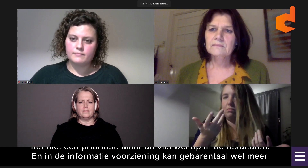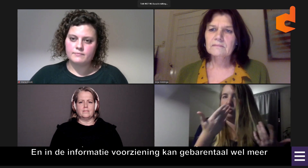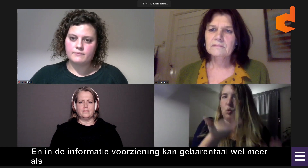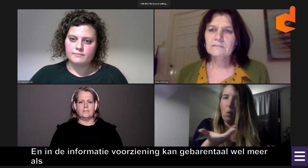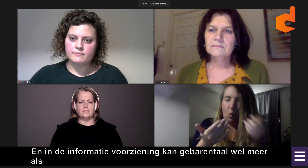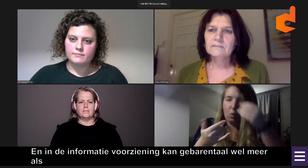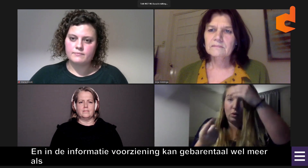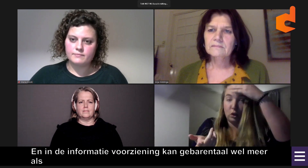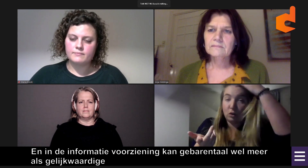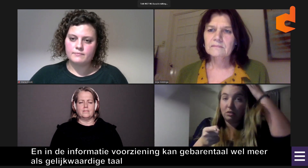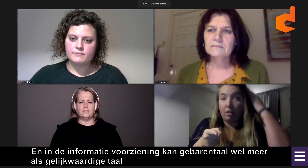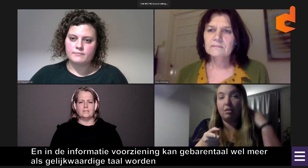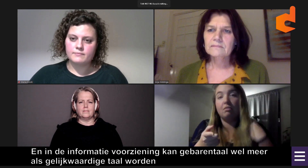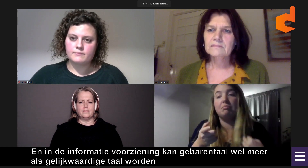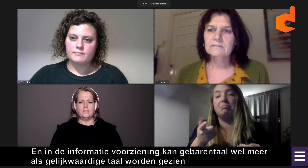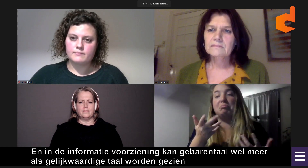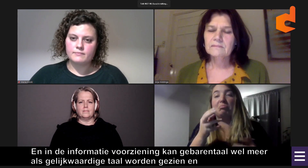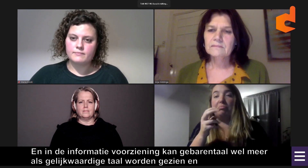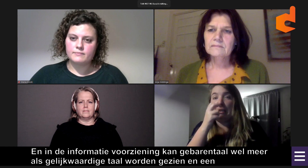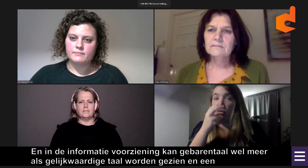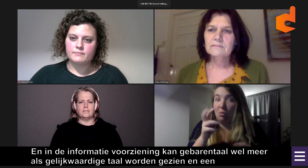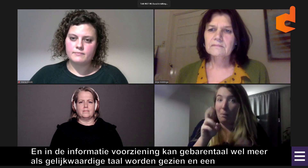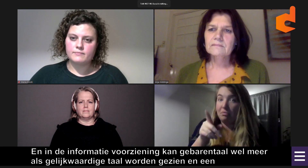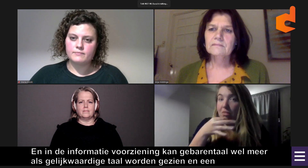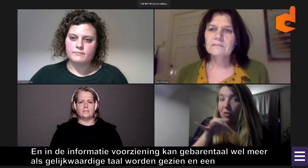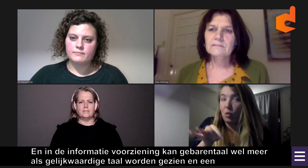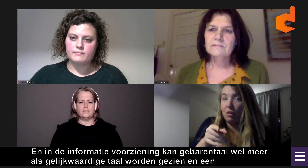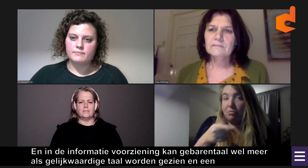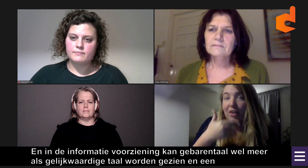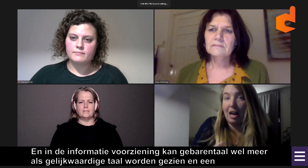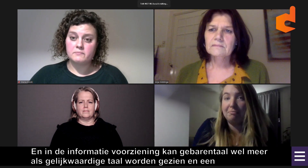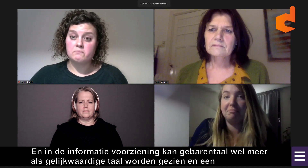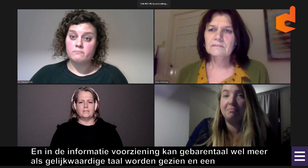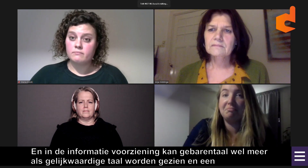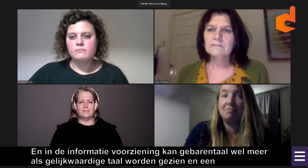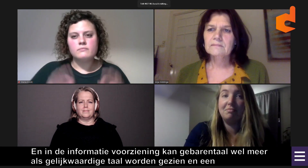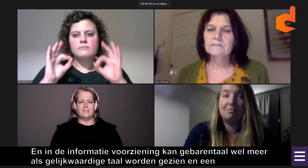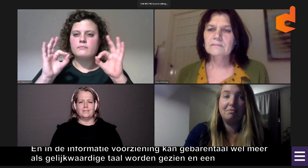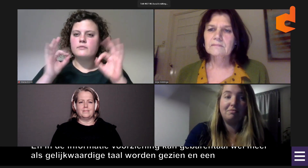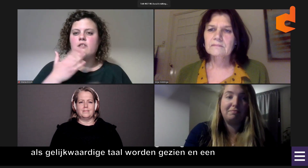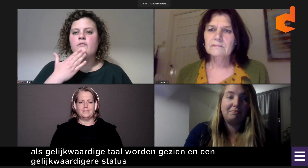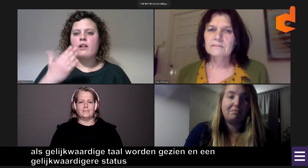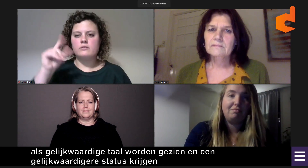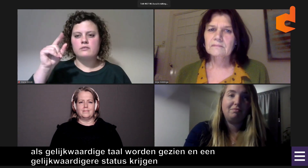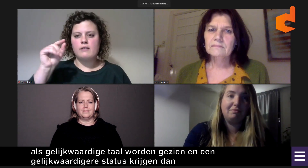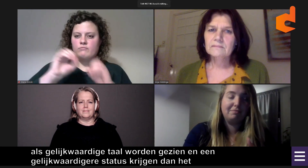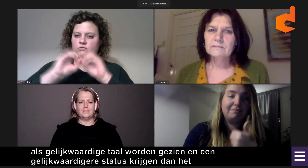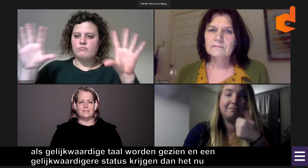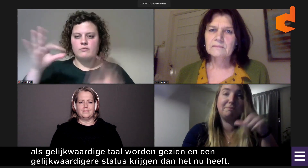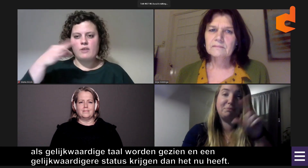worden gezien... kan het meer gelijkwaardige status krijgen dan wat het nu heeft. Dus ik hoop dat ik op deze manier de vragen heb beantwoord.